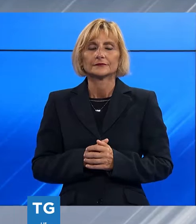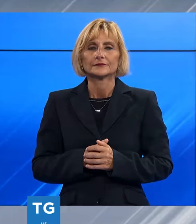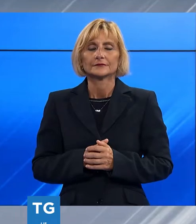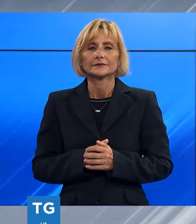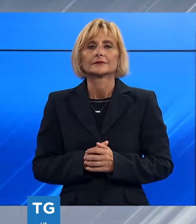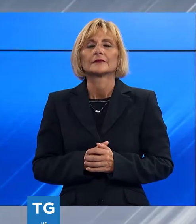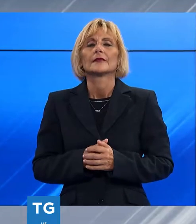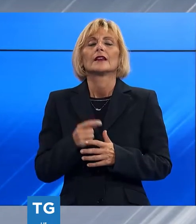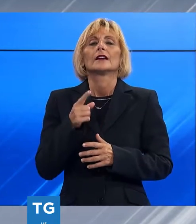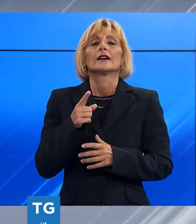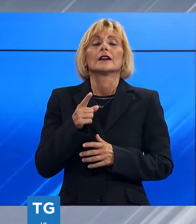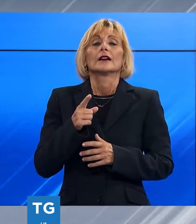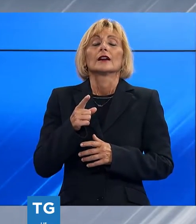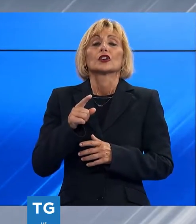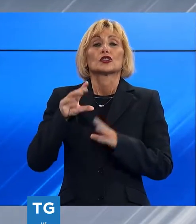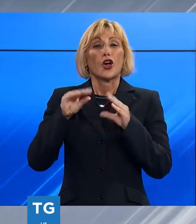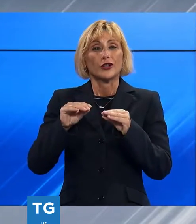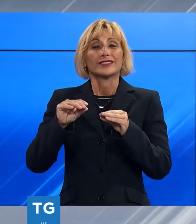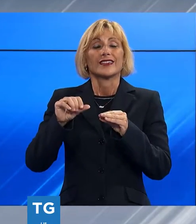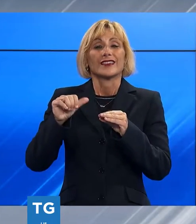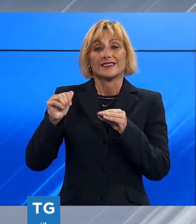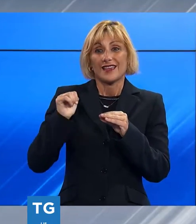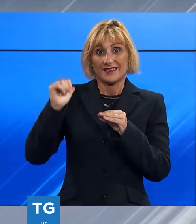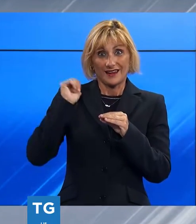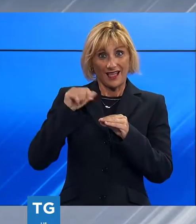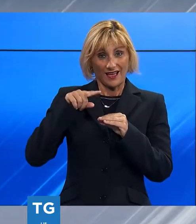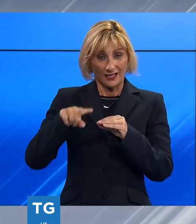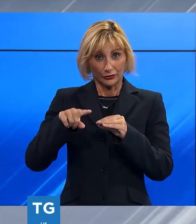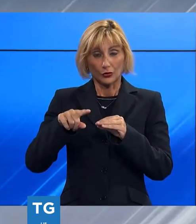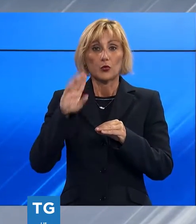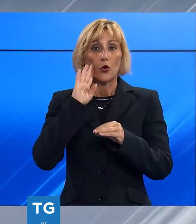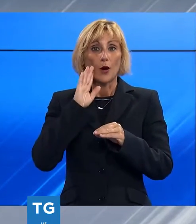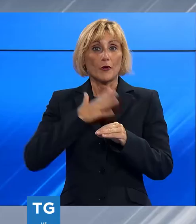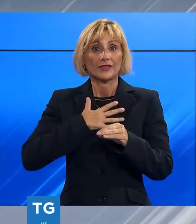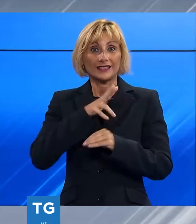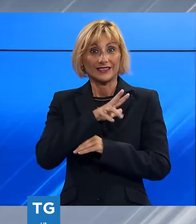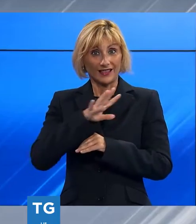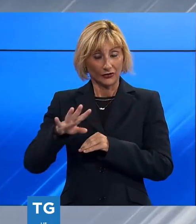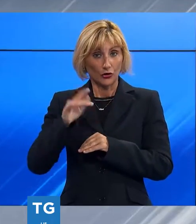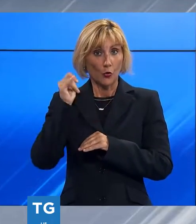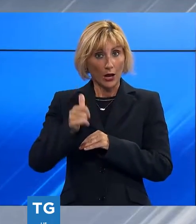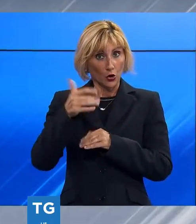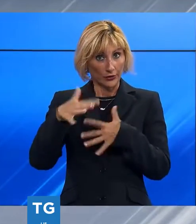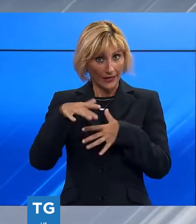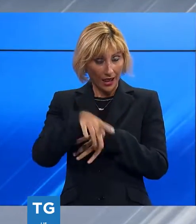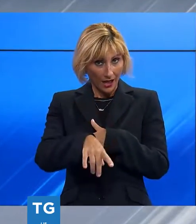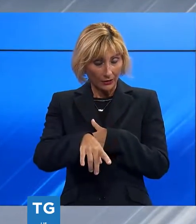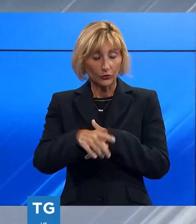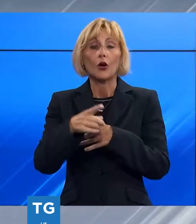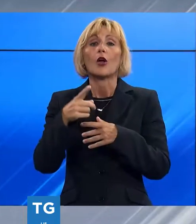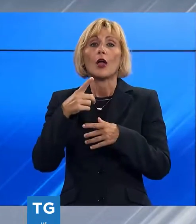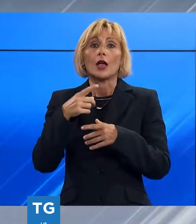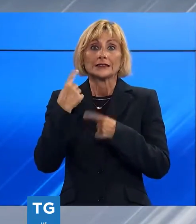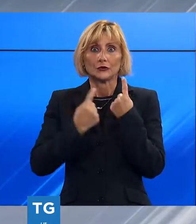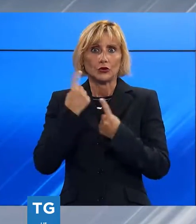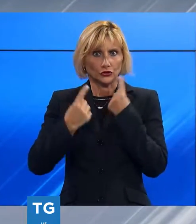Ancora grave l'accoltellato, sono ancora gravi le condizioni del 35enne, accoltellato in Pineta a Viareggio nella notte tra martedì e mercoledì,